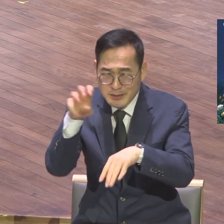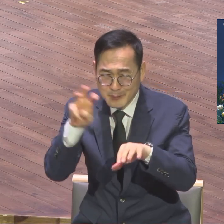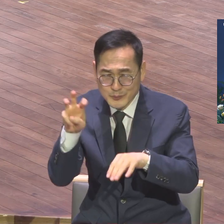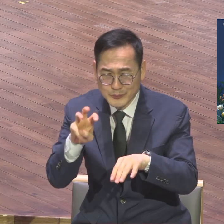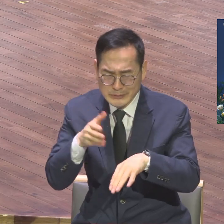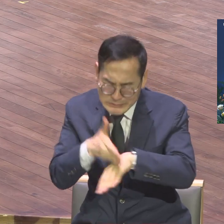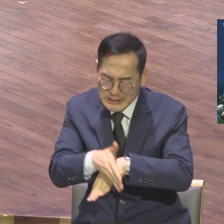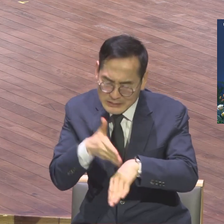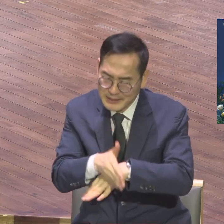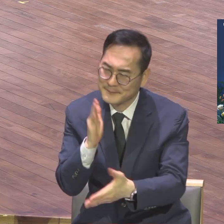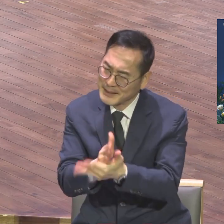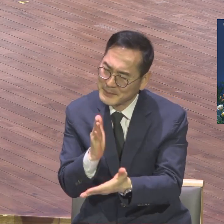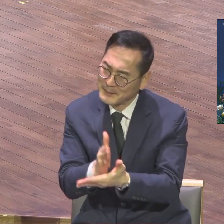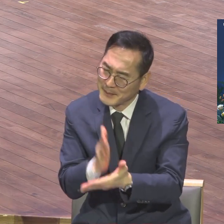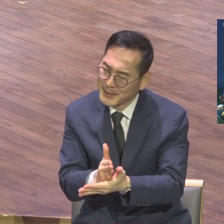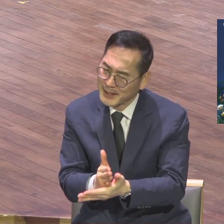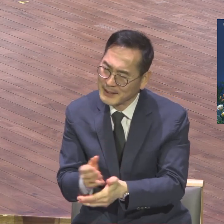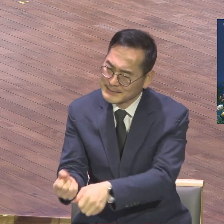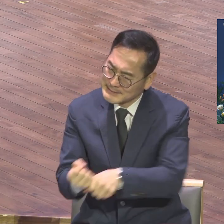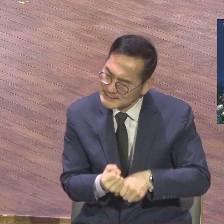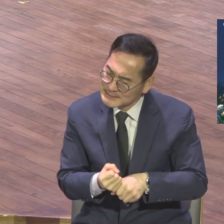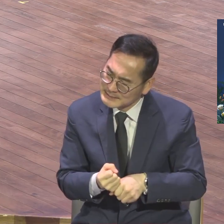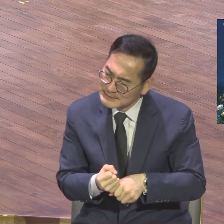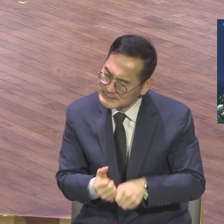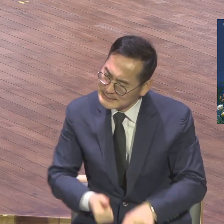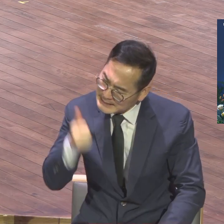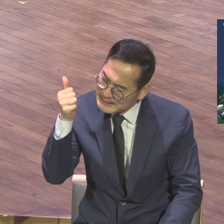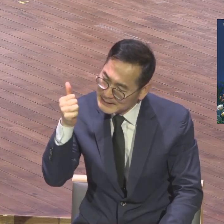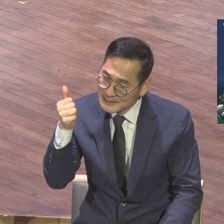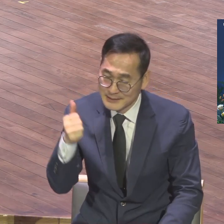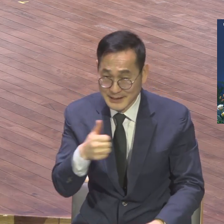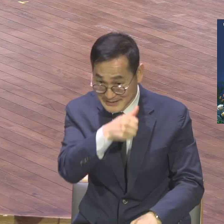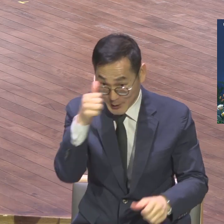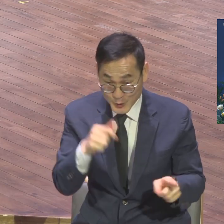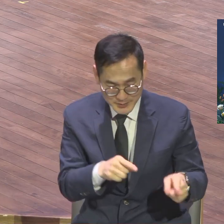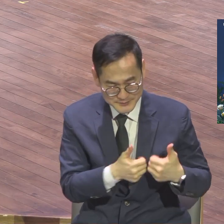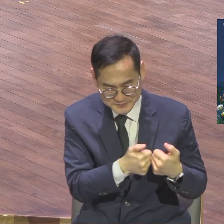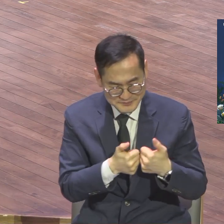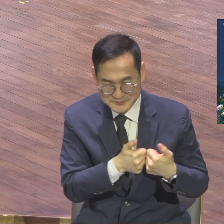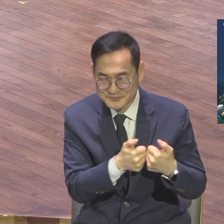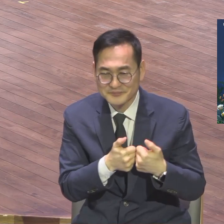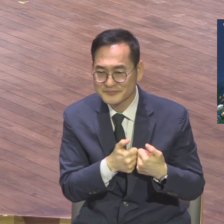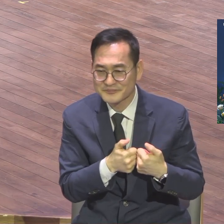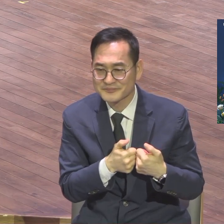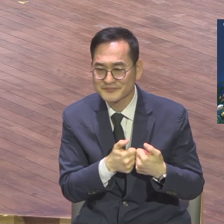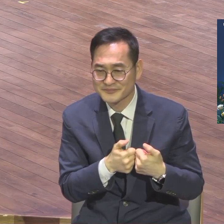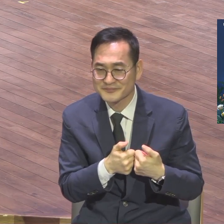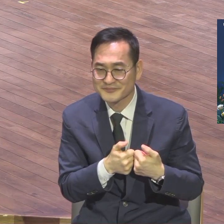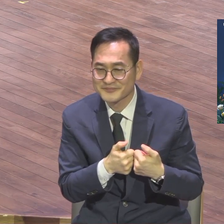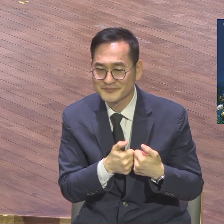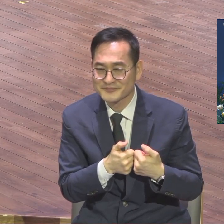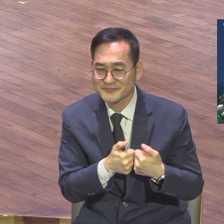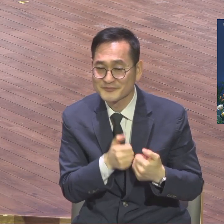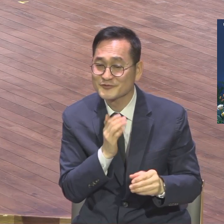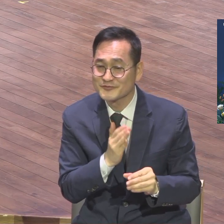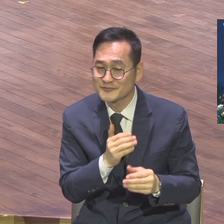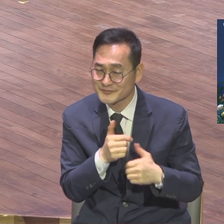할 거 있나 그런 생각이 들어서 우리 장노들에게 한번 행정모사님들 예배를 해보려고 합니다.